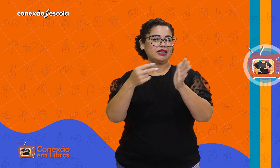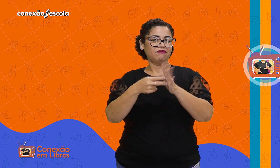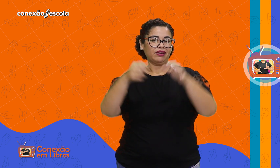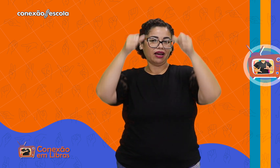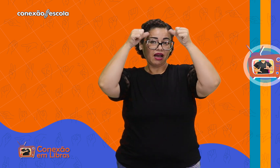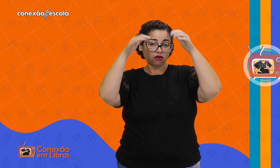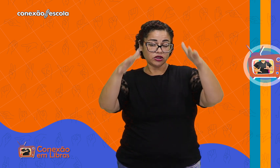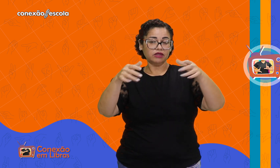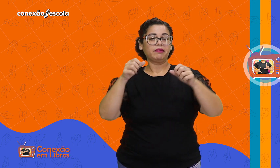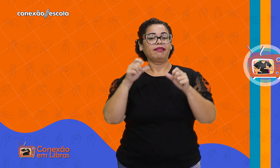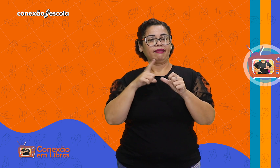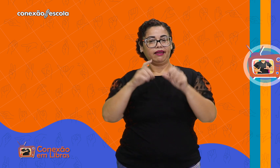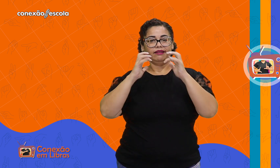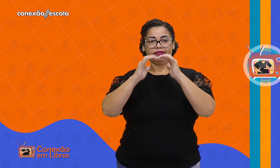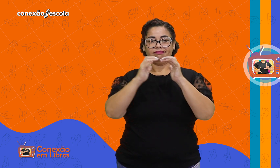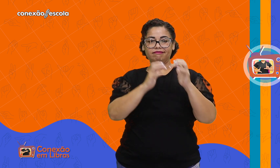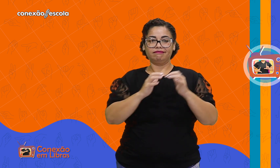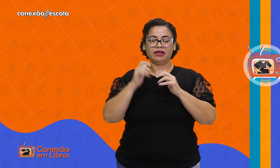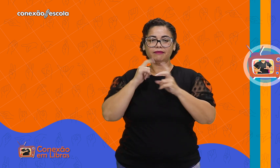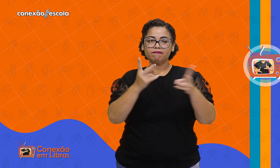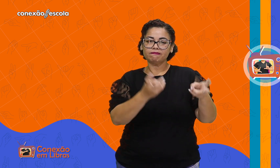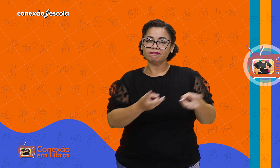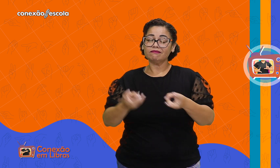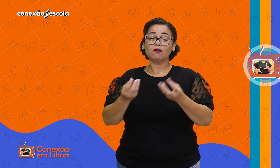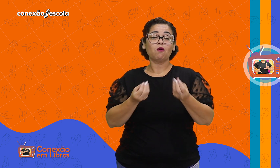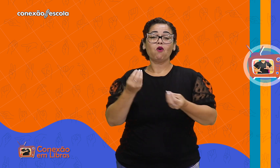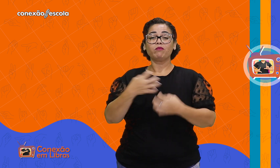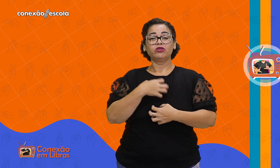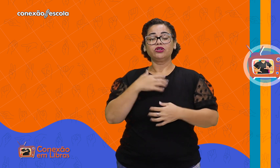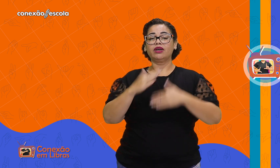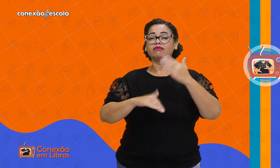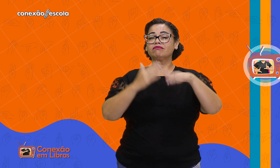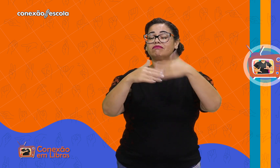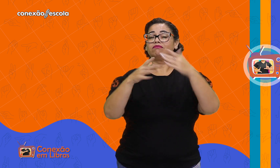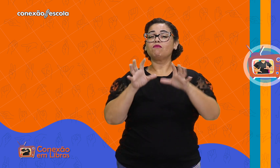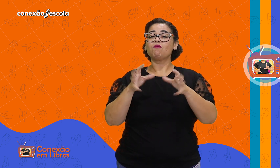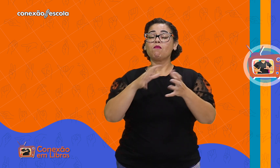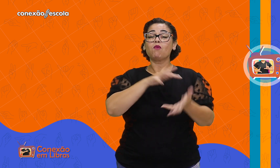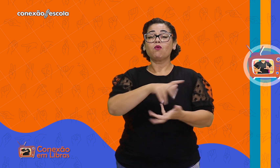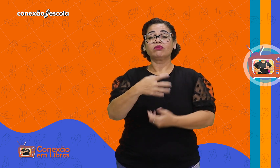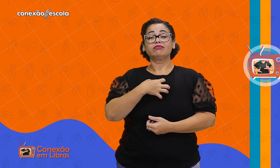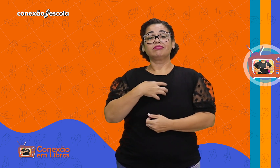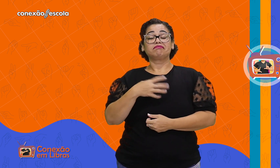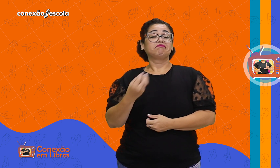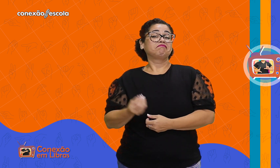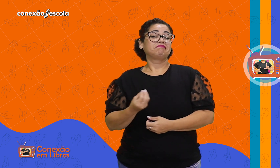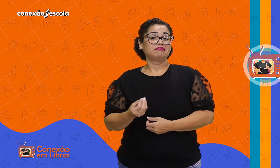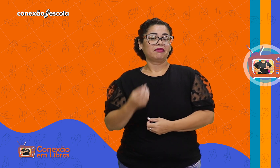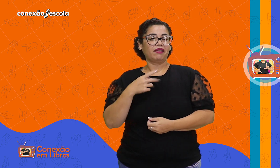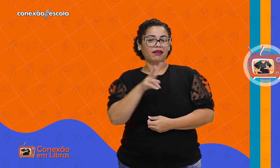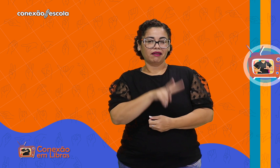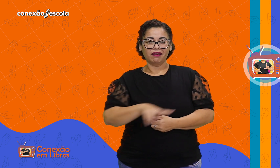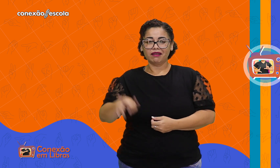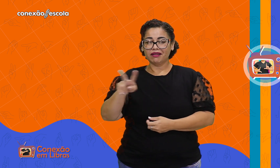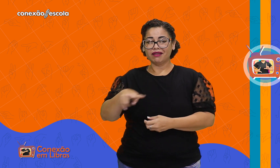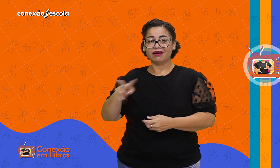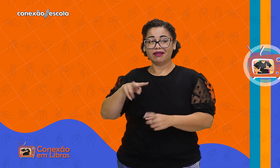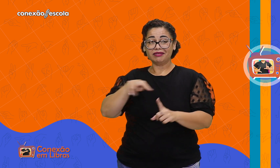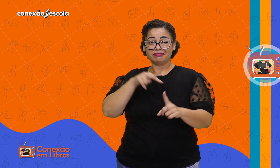Isso significa que o autismo afeta a forma como a pessoa se desenvolve e interage com o mundo, ao seu redor,